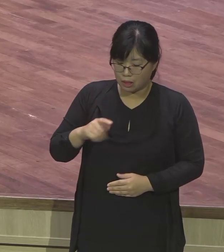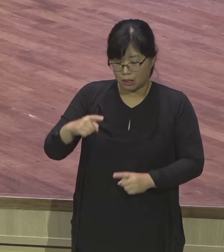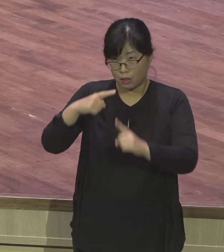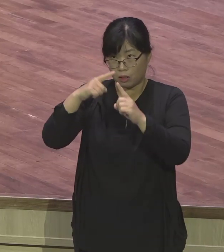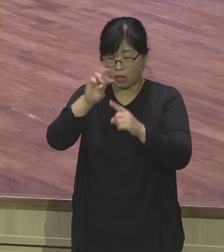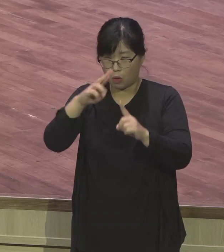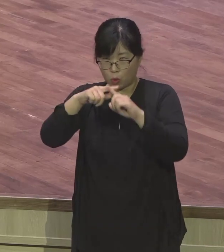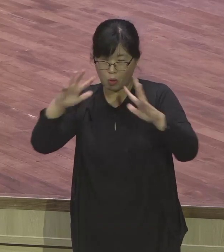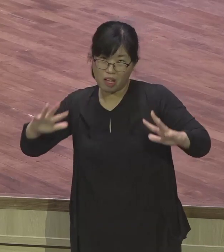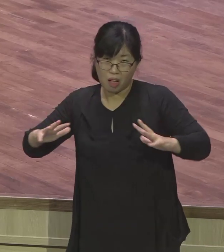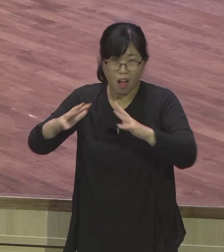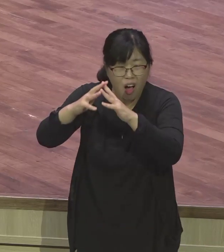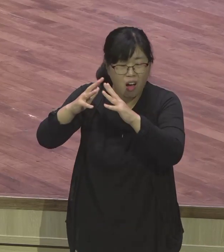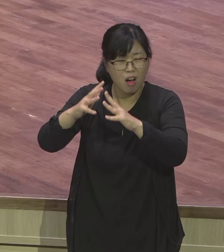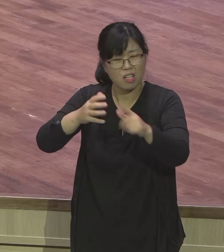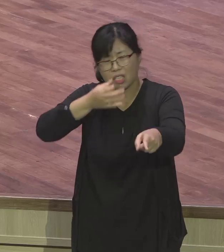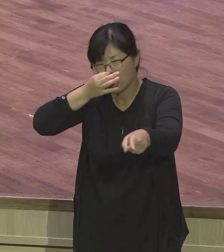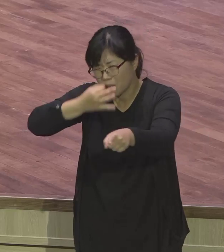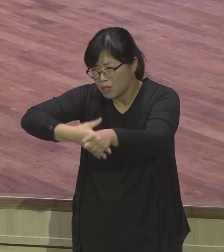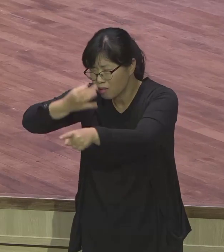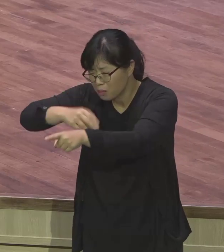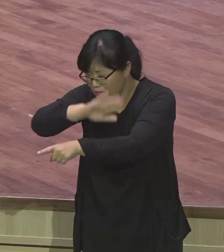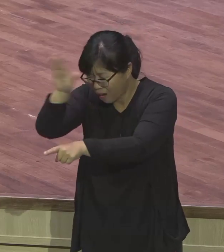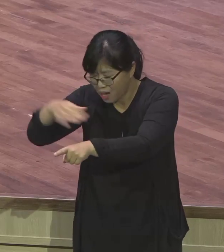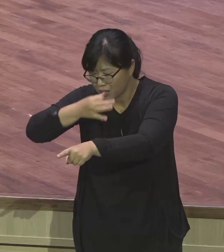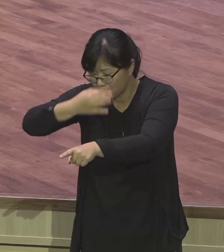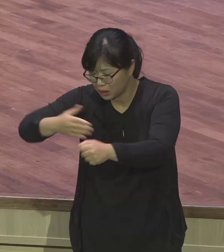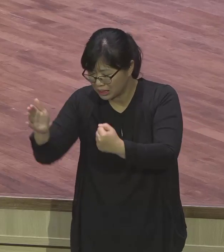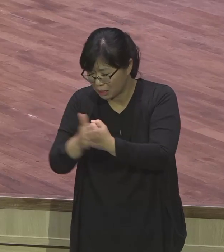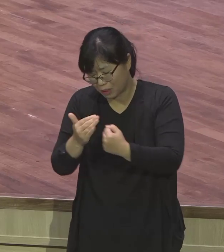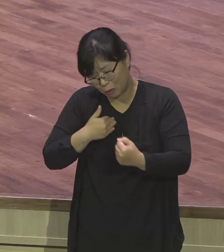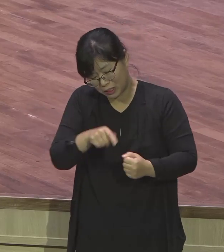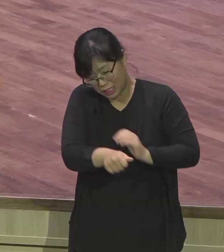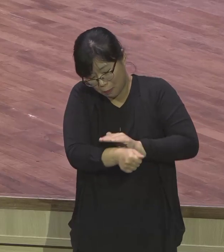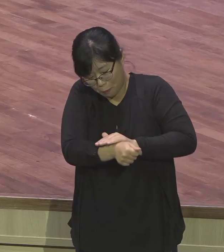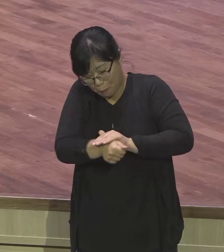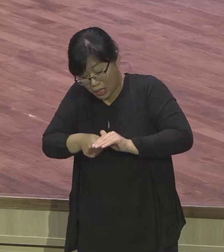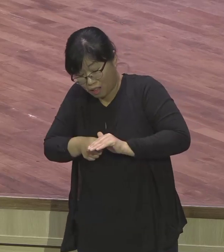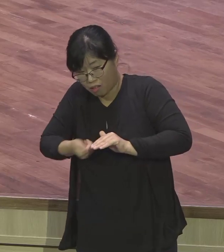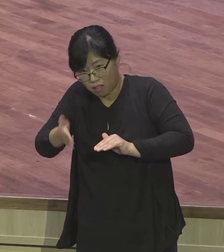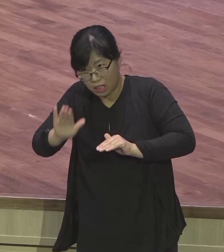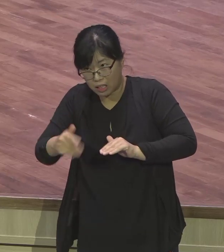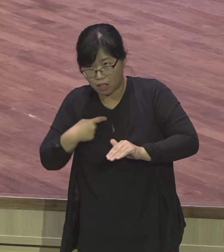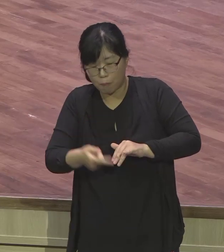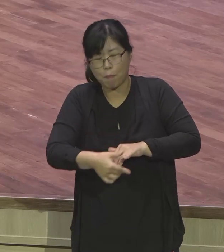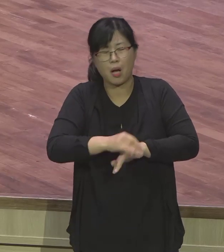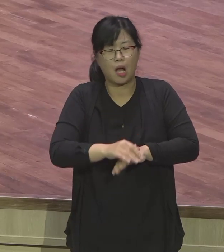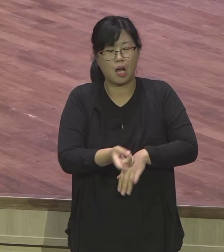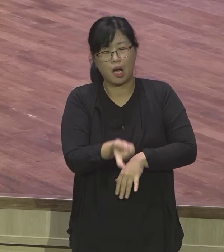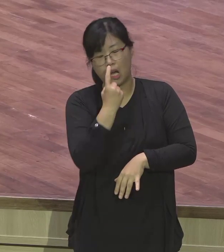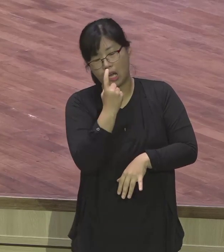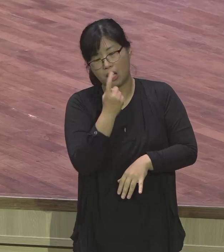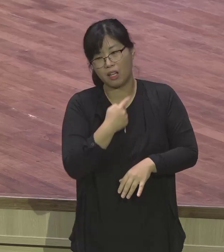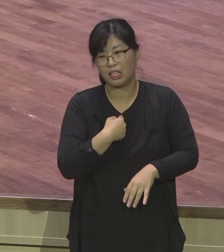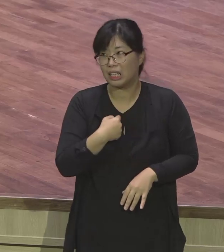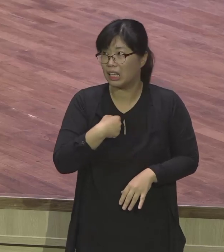한 명당은 말이 됩니까? 우리가 지금 이 작은 교회에서 암위원회 했는데, 저 시골 보니까,